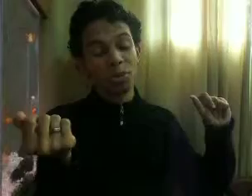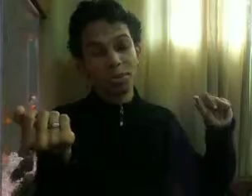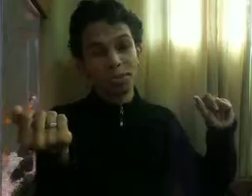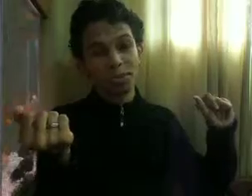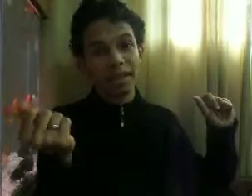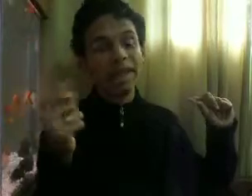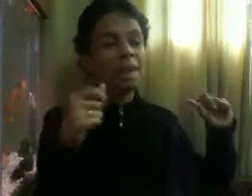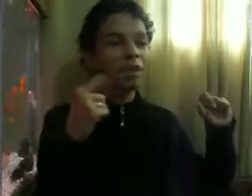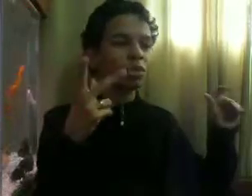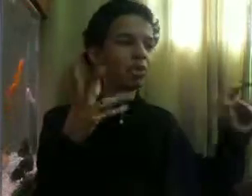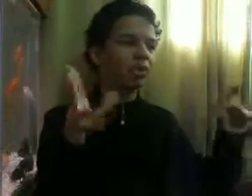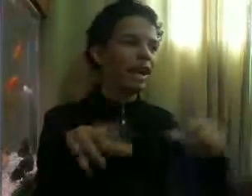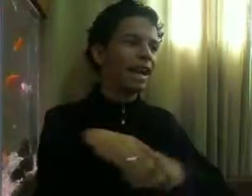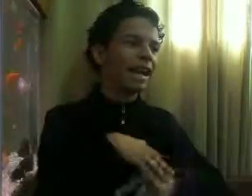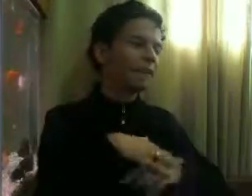E a Malu Ela